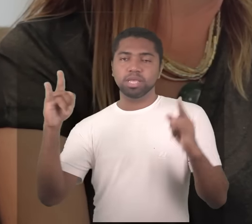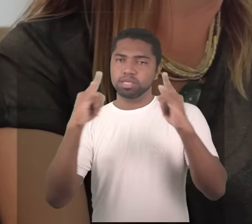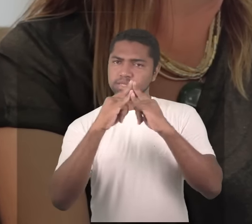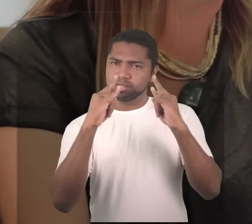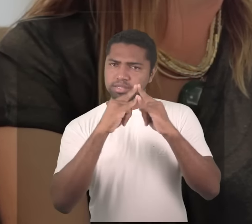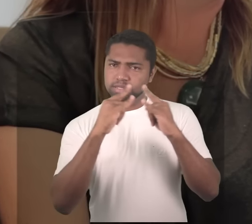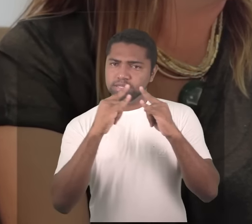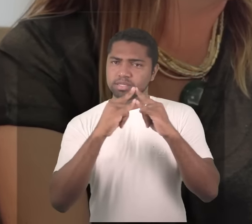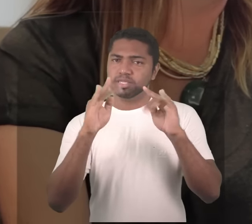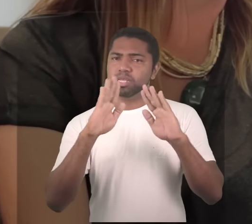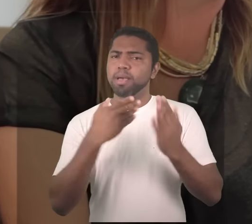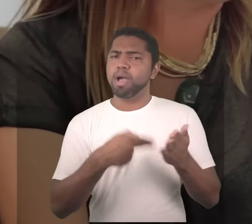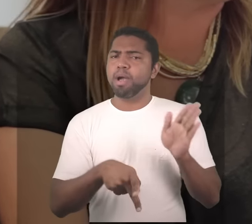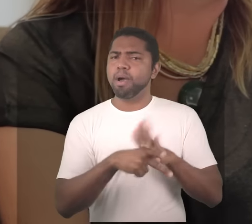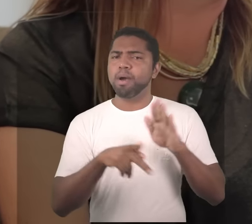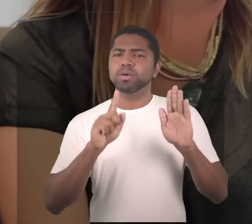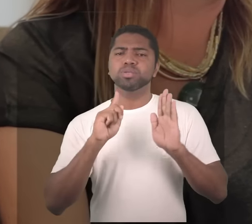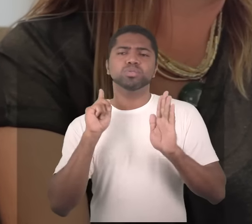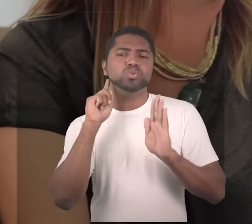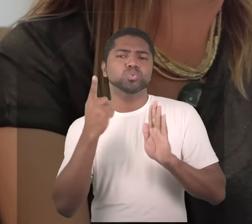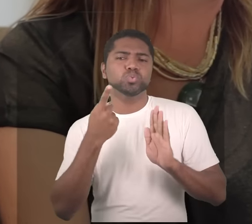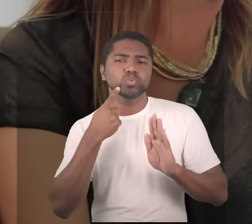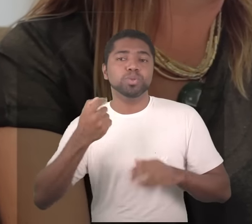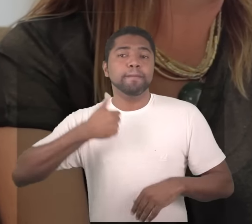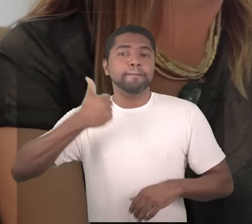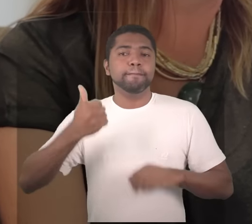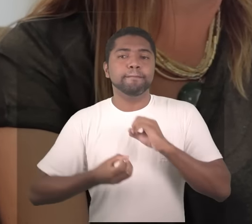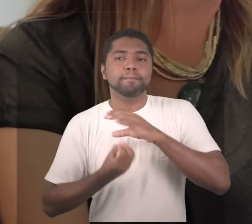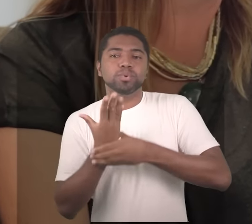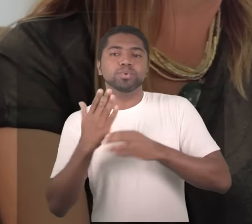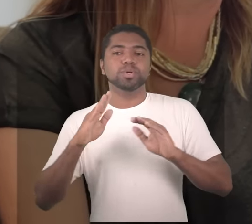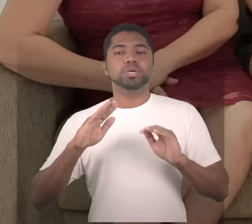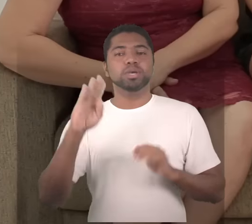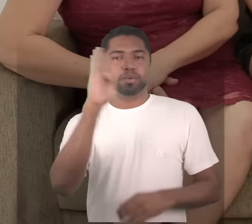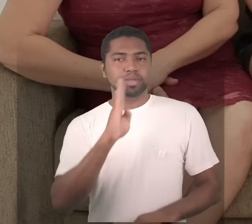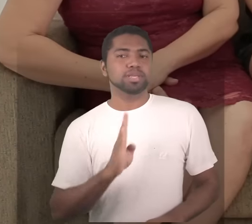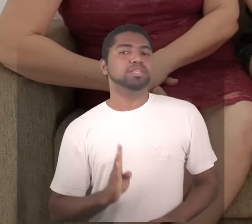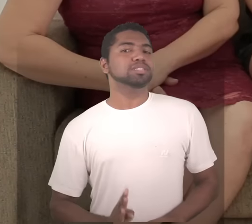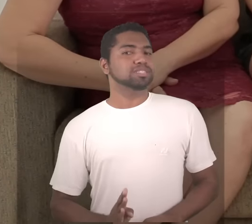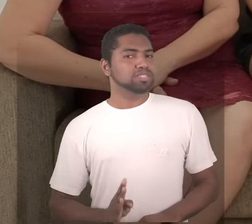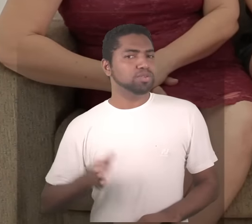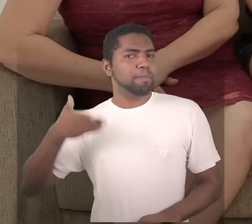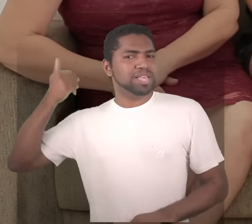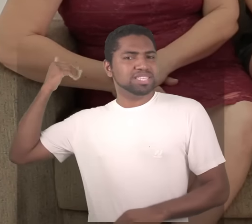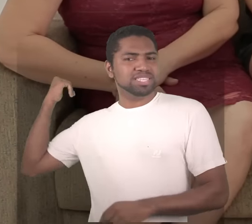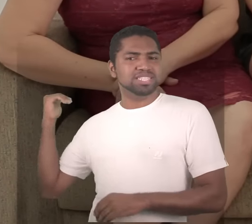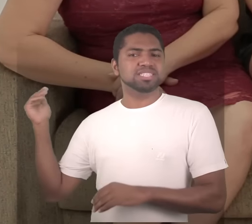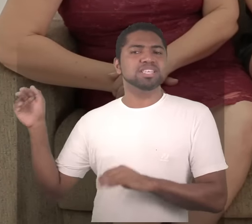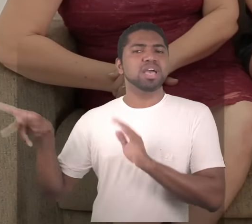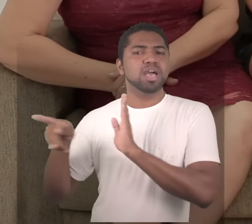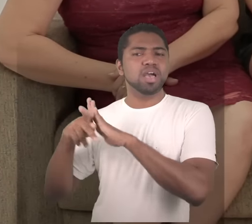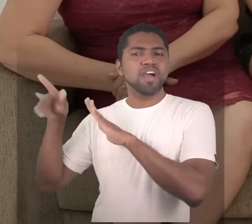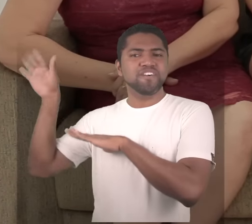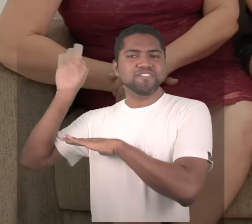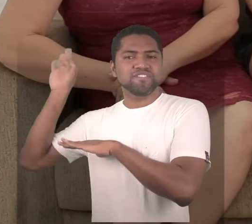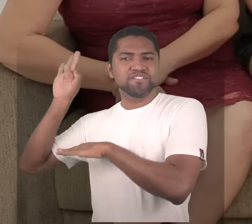muito bacana o colégio fica ali nas Laranjeiras e o pai rapidamente foi transferido para lá